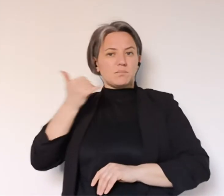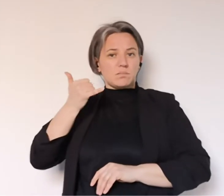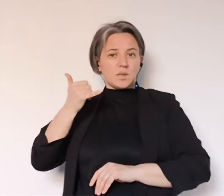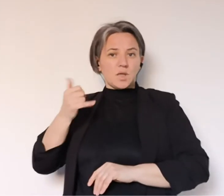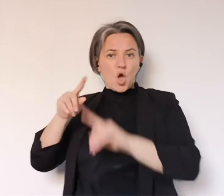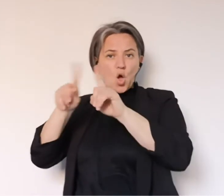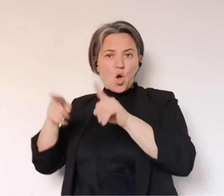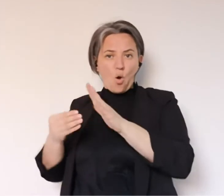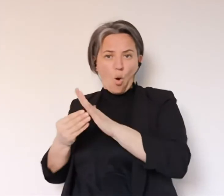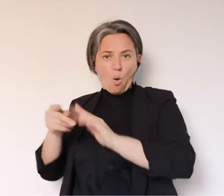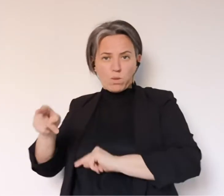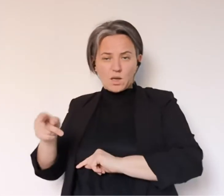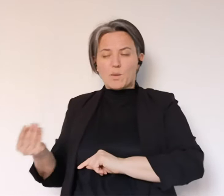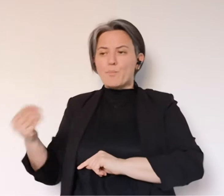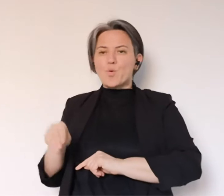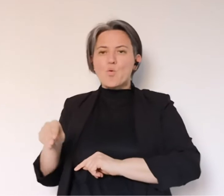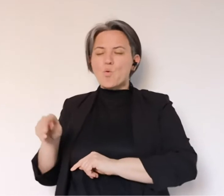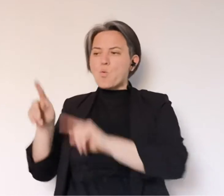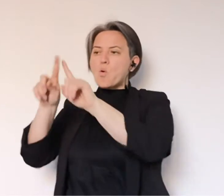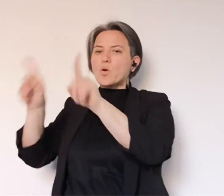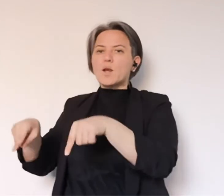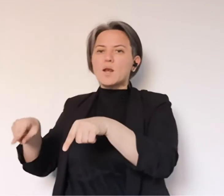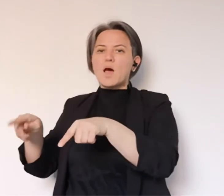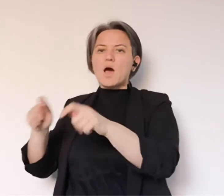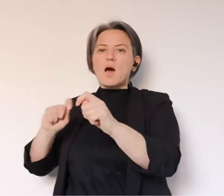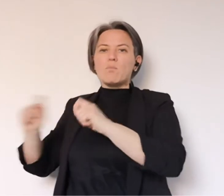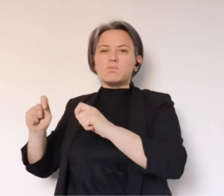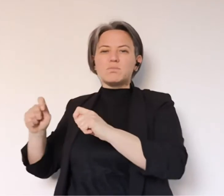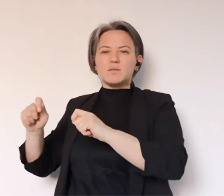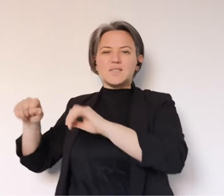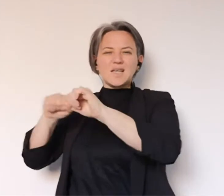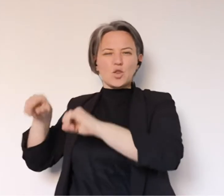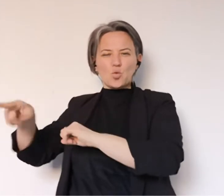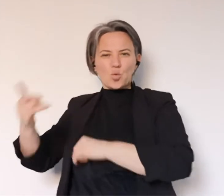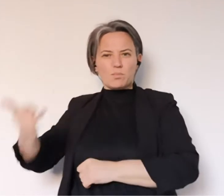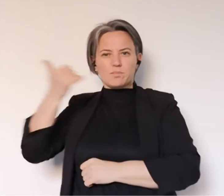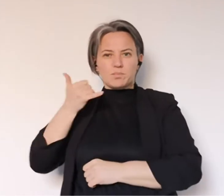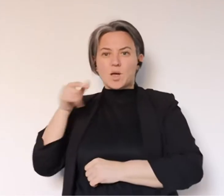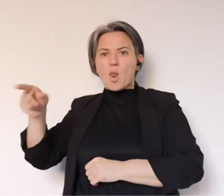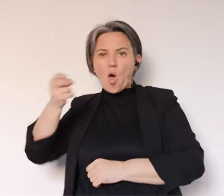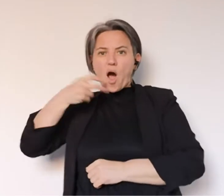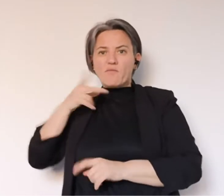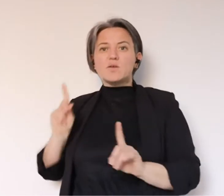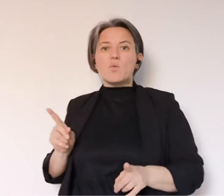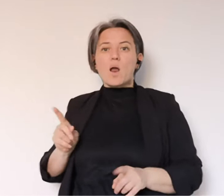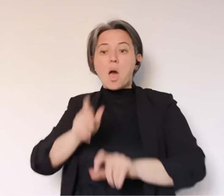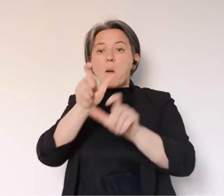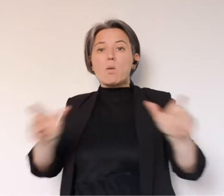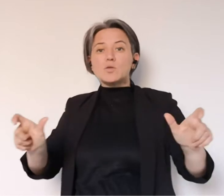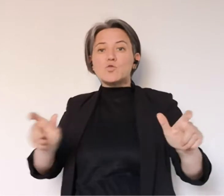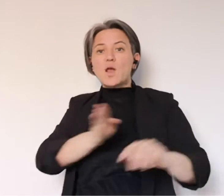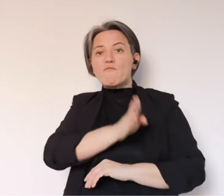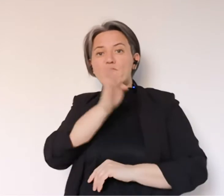telefonate da persone commesse ma anche direttori di pezzi della